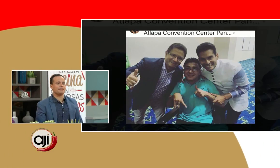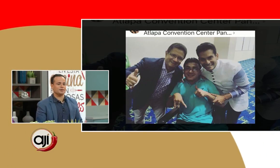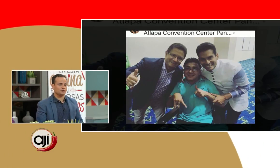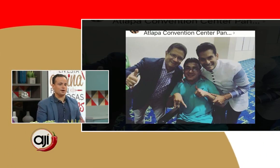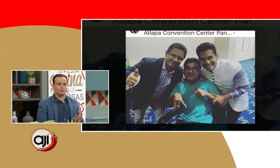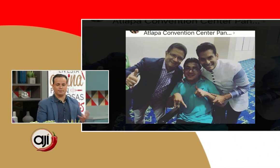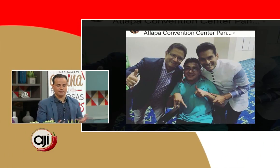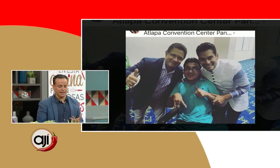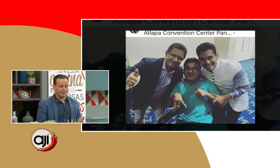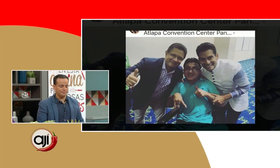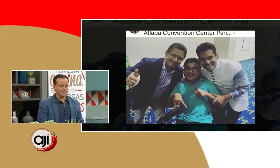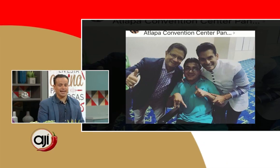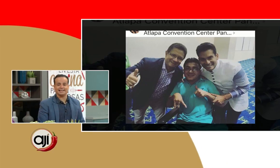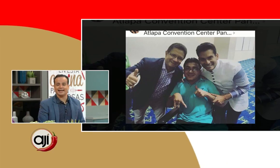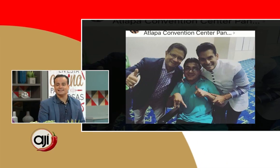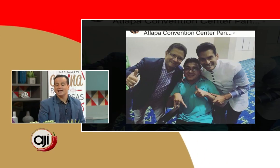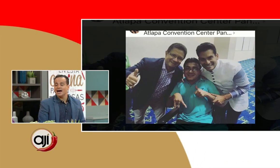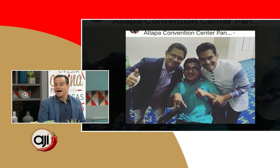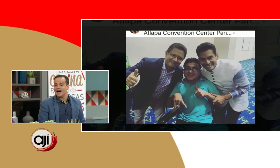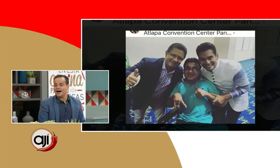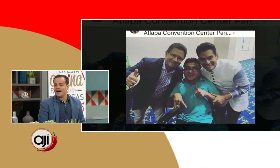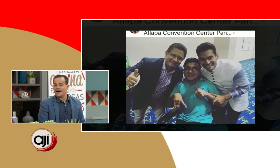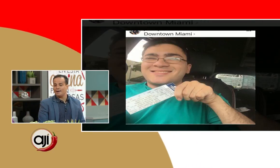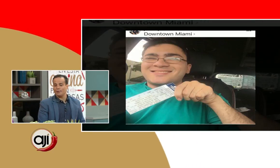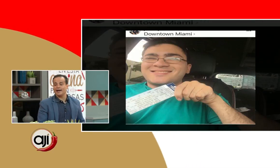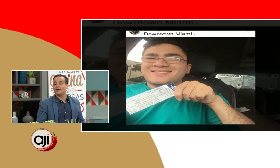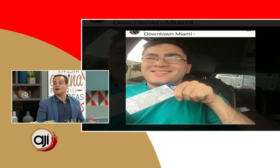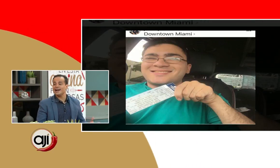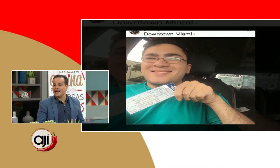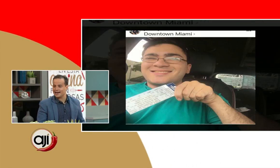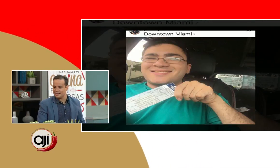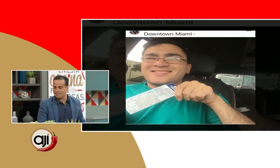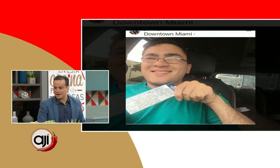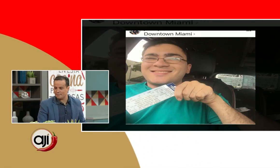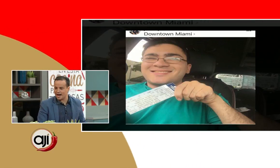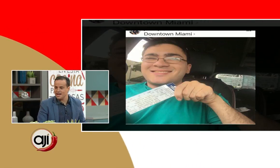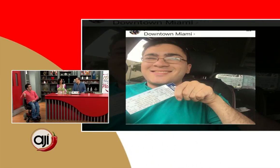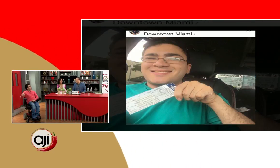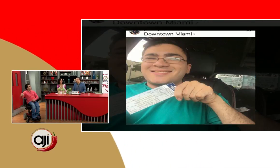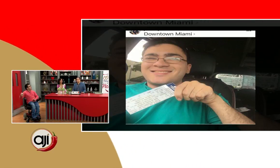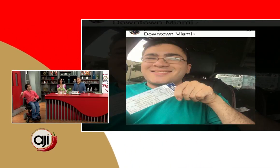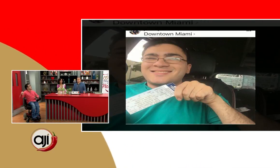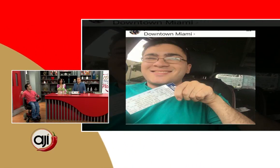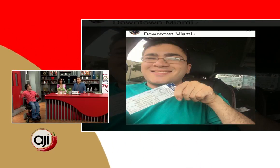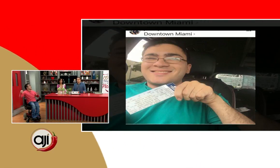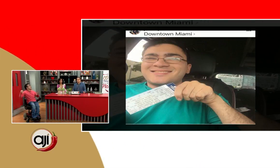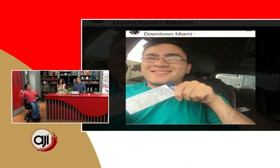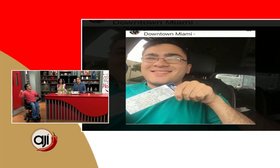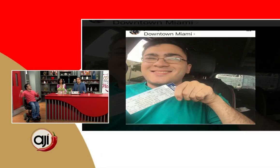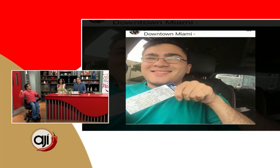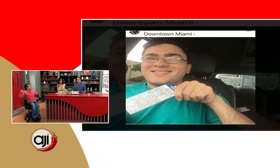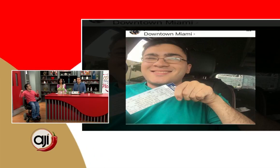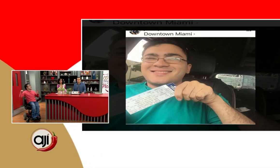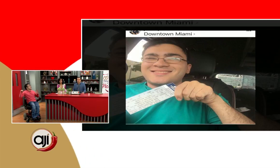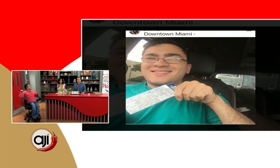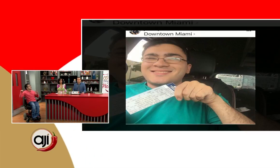a personas pues mediáticas a recorrer las calles de Panamá. Correcto. Pues en una silla de ruedas igual que tú lo haces.